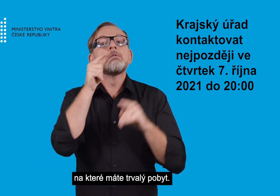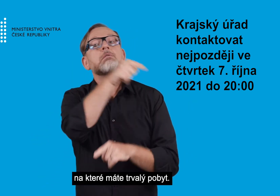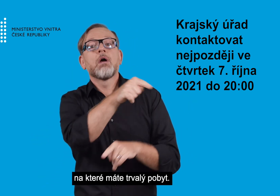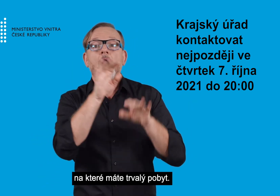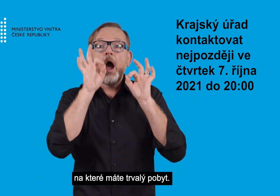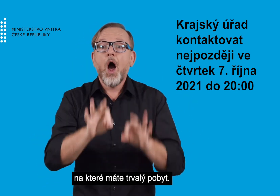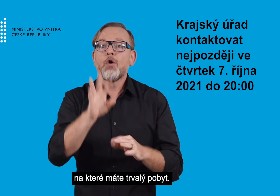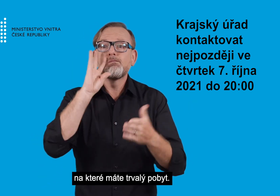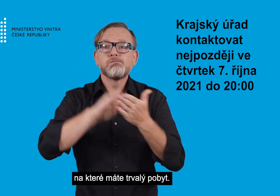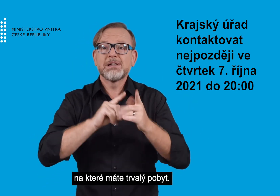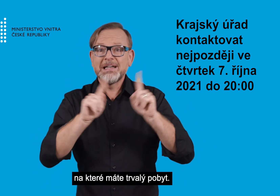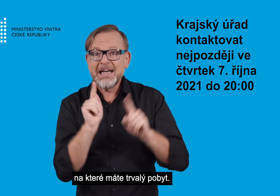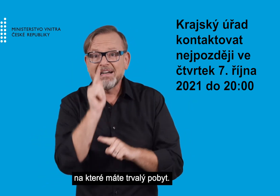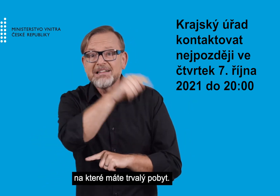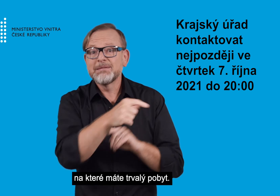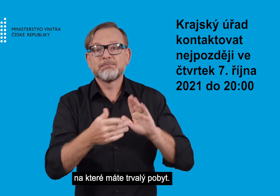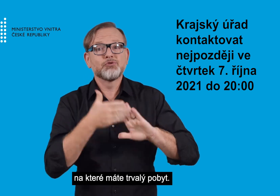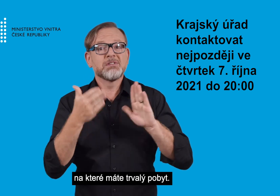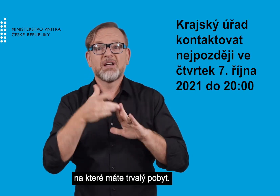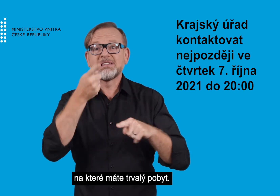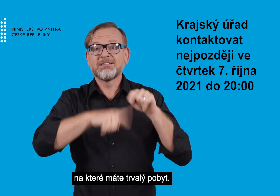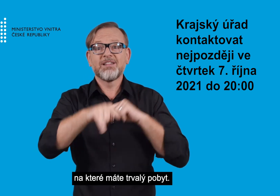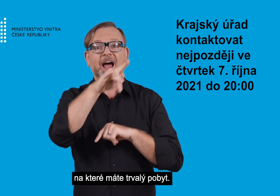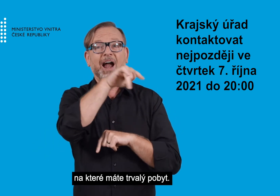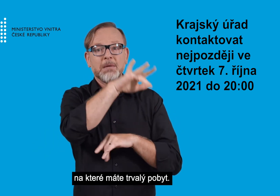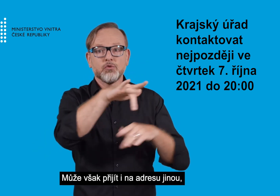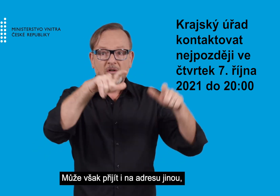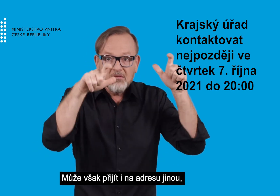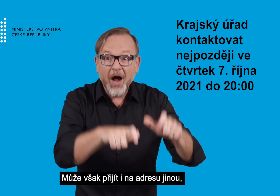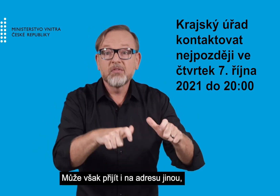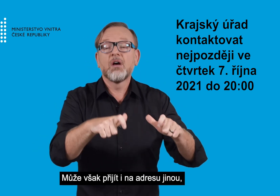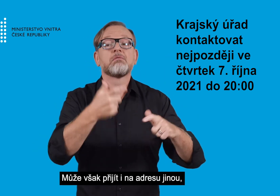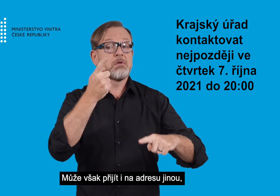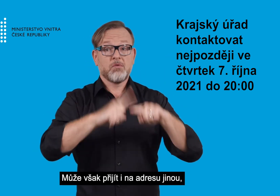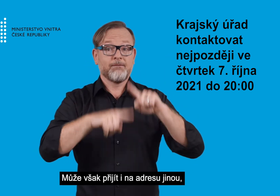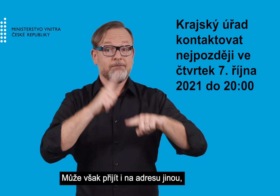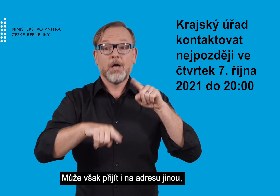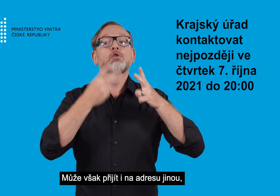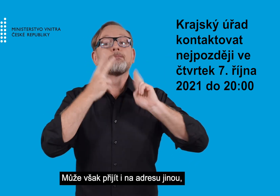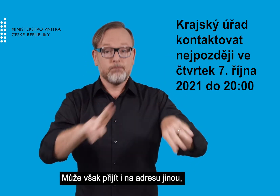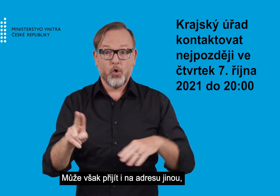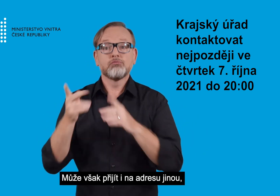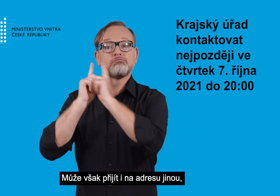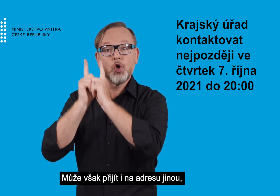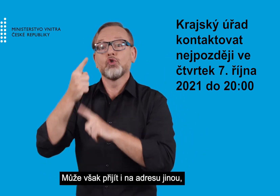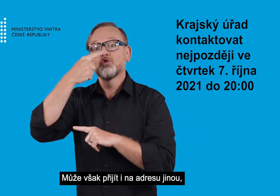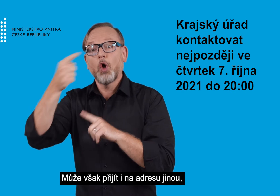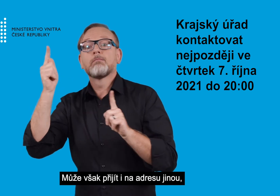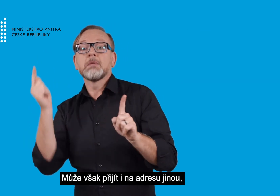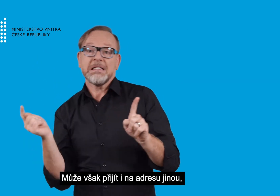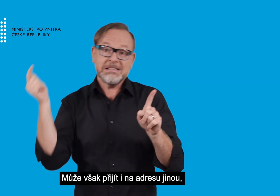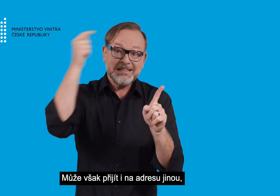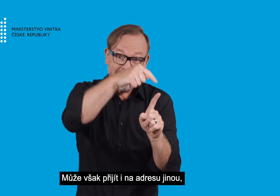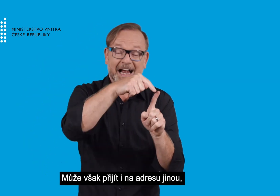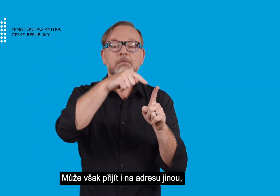které máte trvalý pobyt. Může však přijít i na adresu jinou, ale musíte vždy volat ten krajský úřad, pod